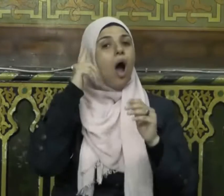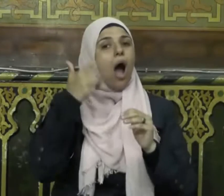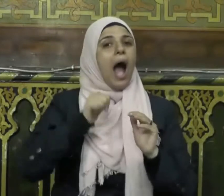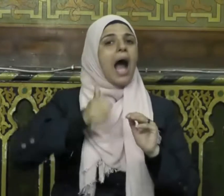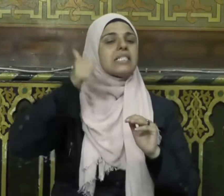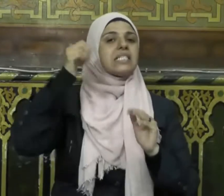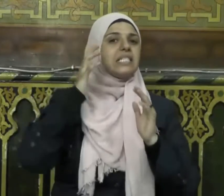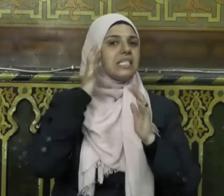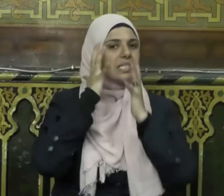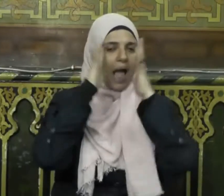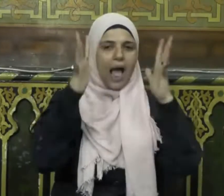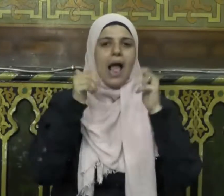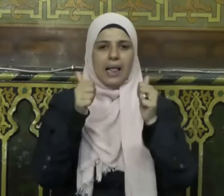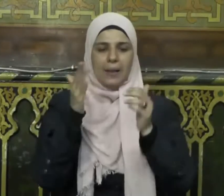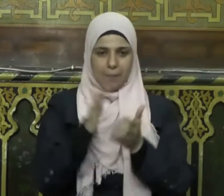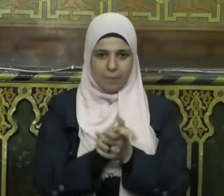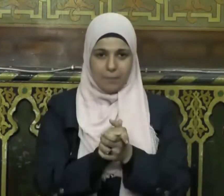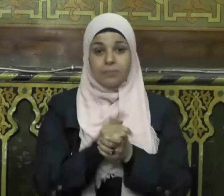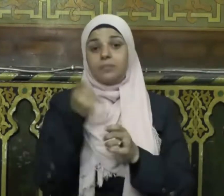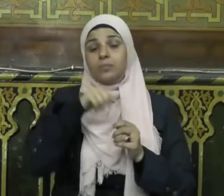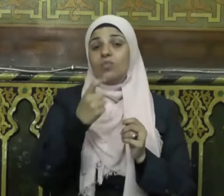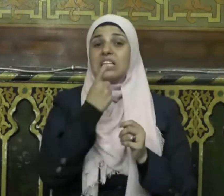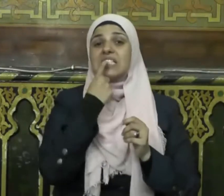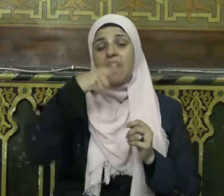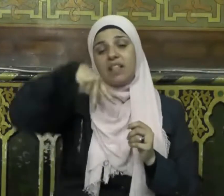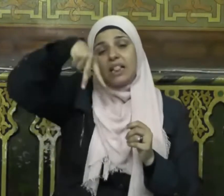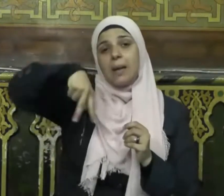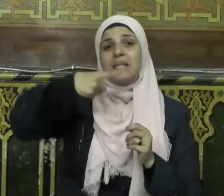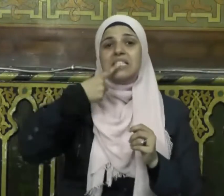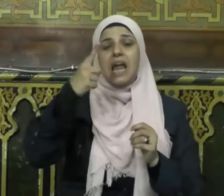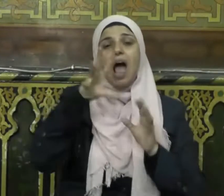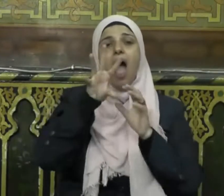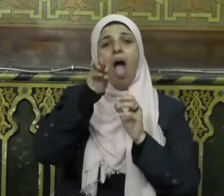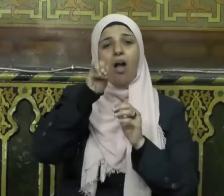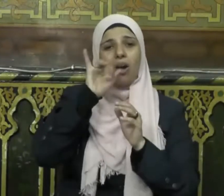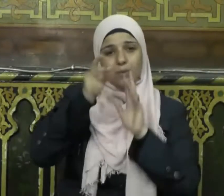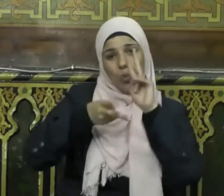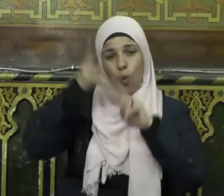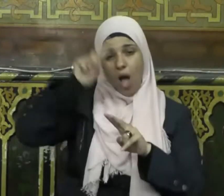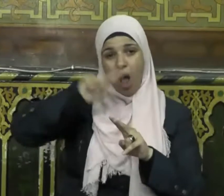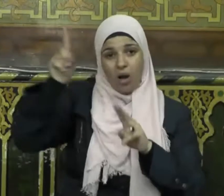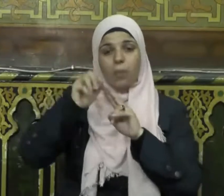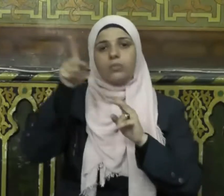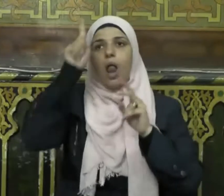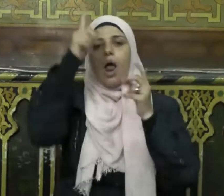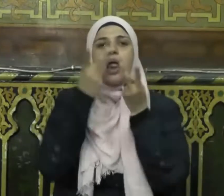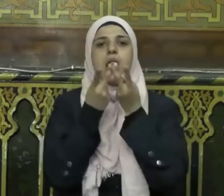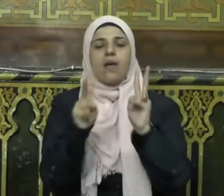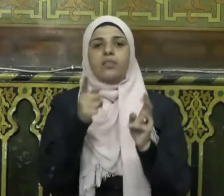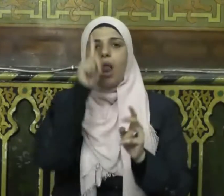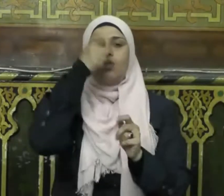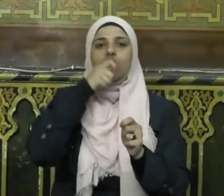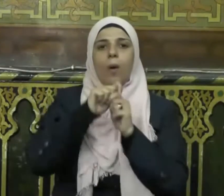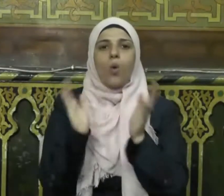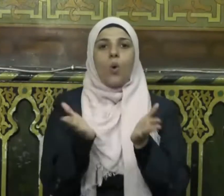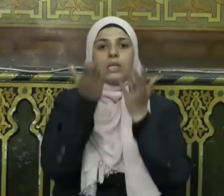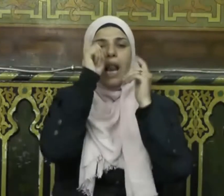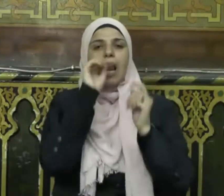عزيز حكيم وفي السنة الثامنة من الهجرة يفتح الله عز وجل لنبيه